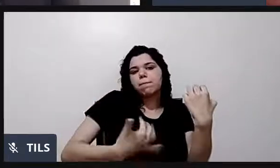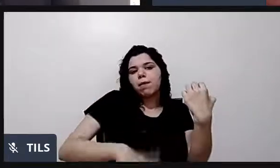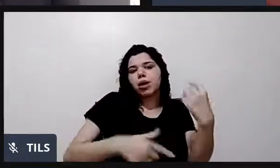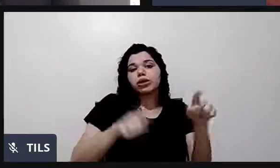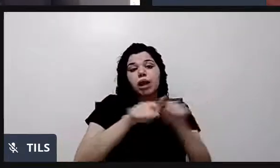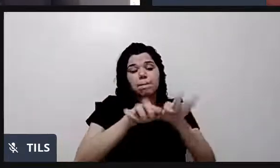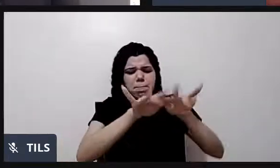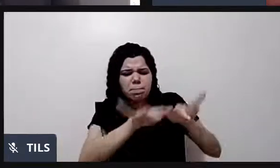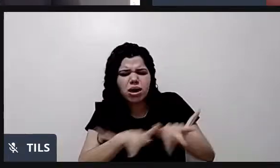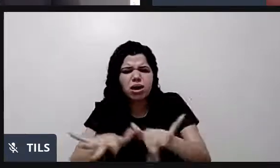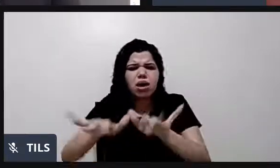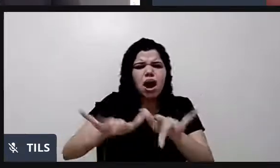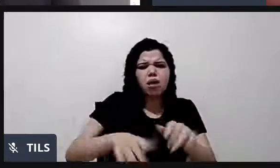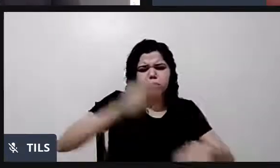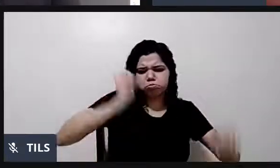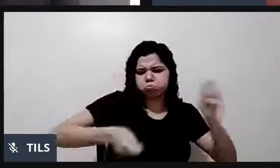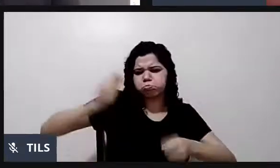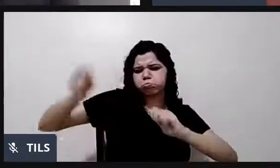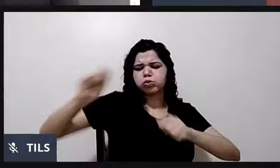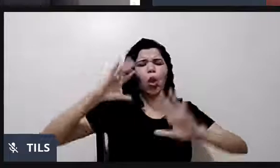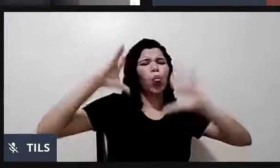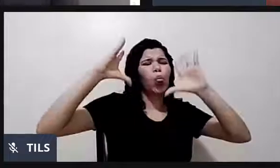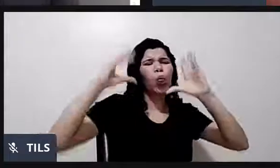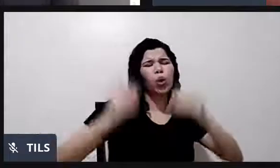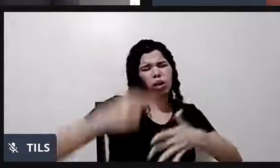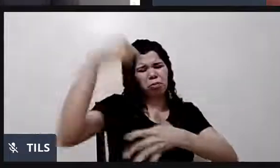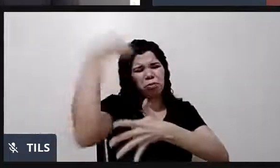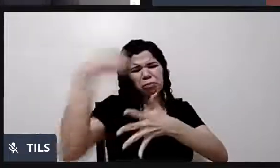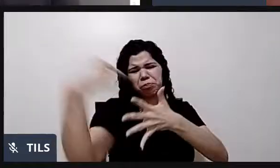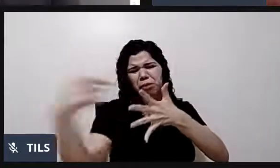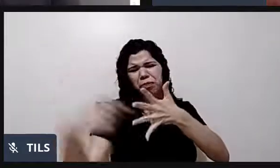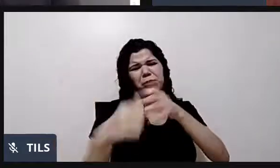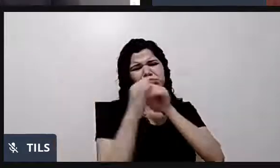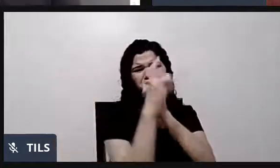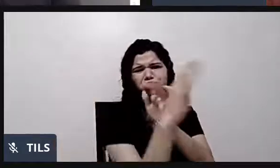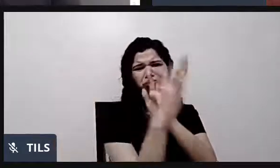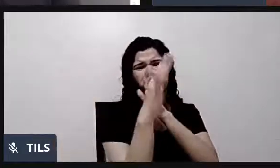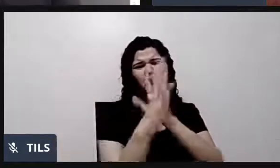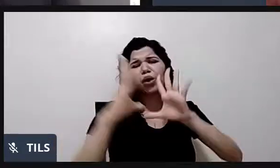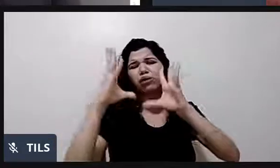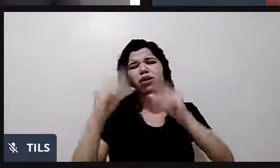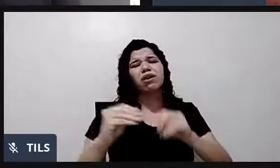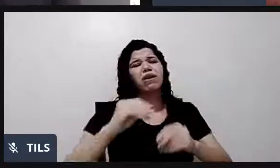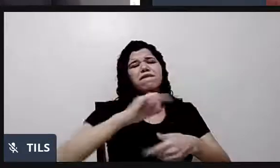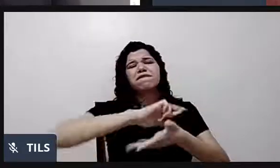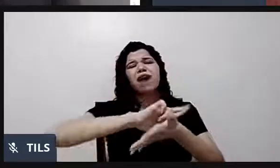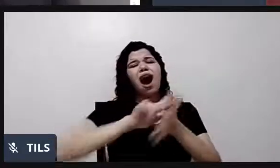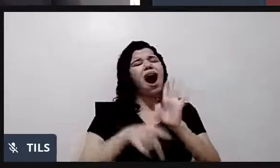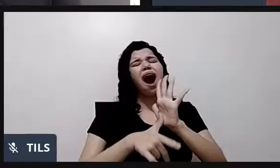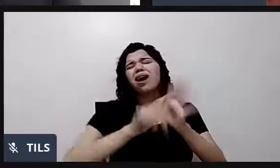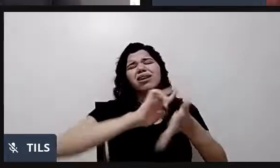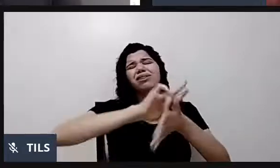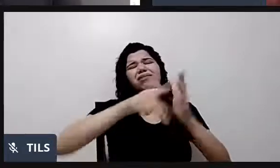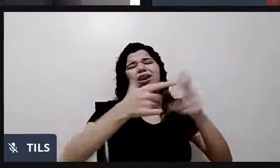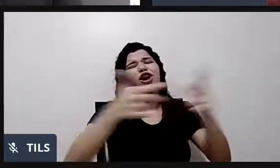também tocava bateria. Ele também tocava saxofone. Ele tocava clavo de sol, clavo de farinha. Dizia que ele tocava tudo que